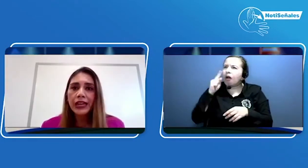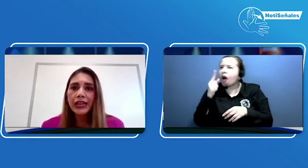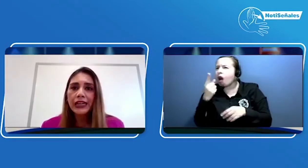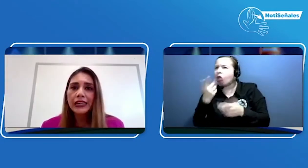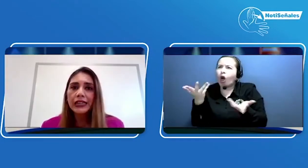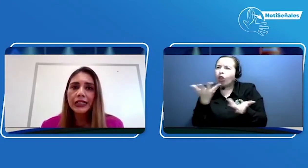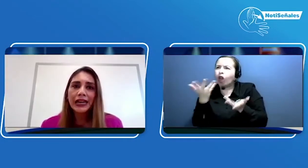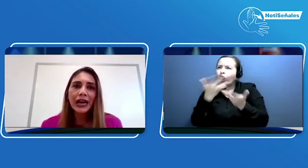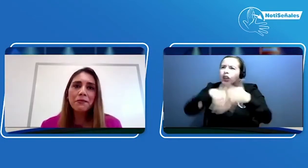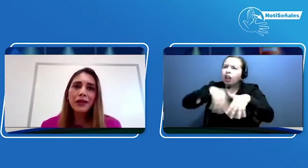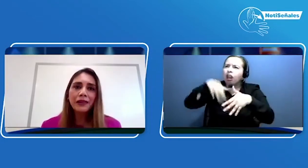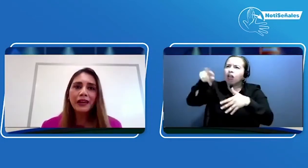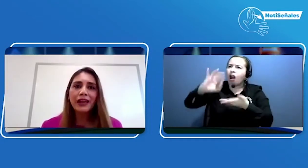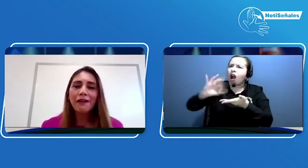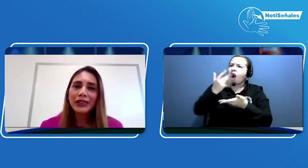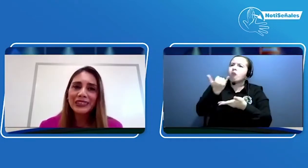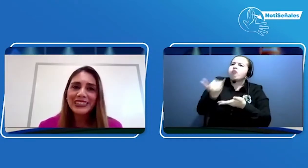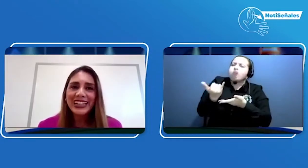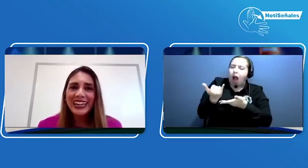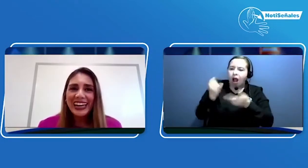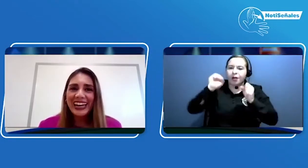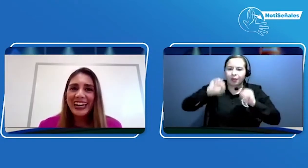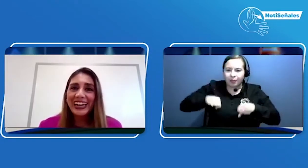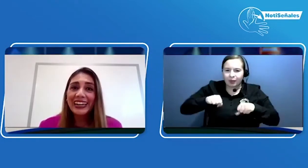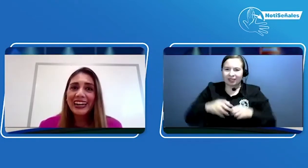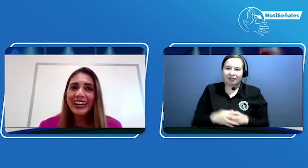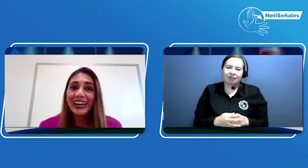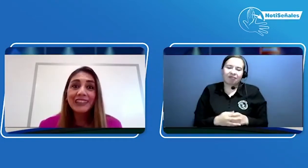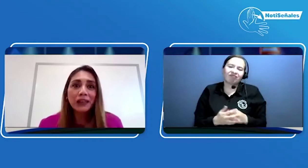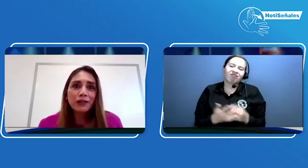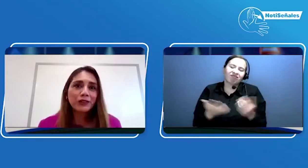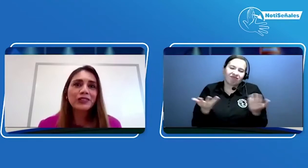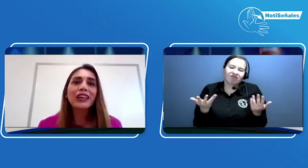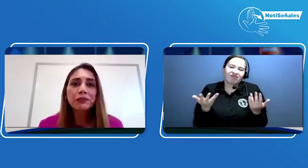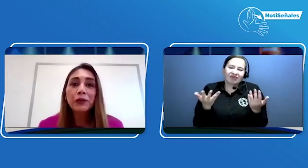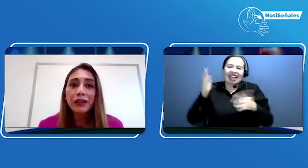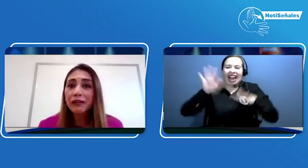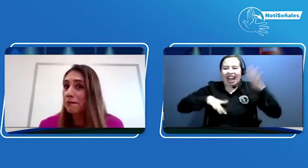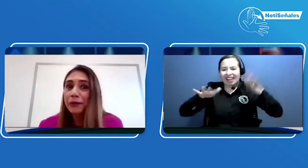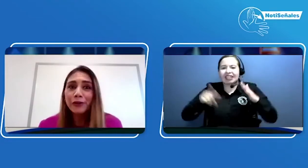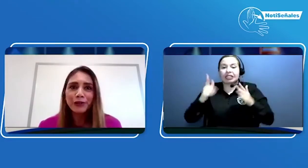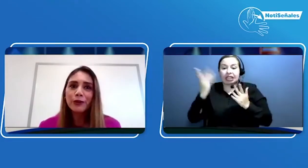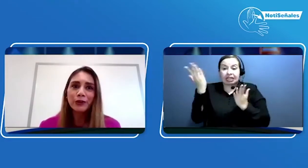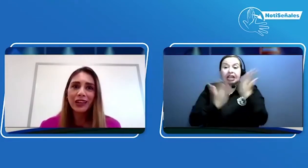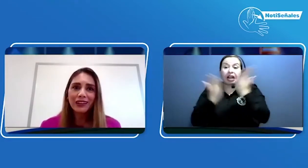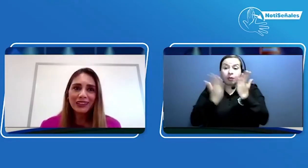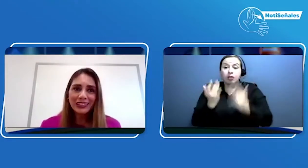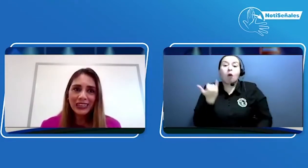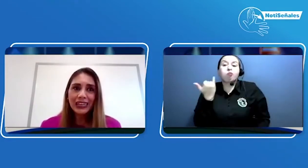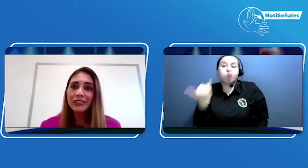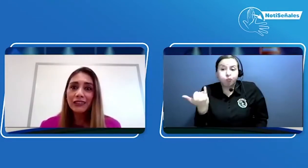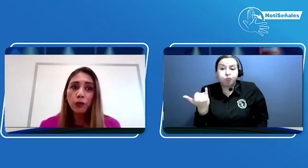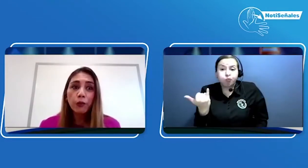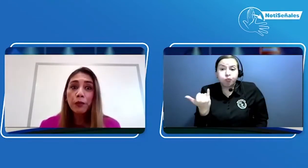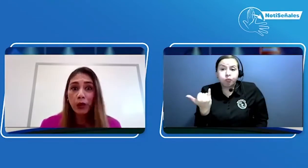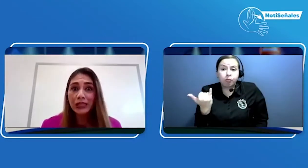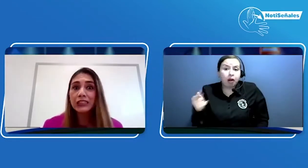porque realmente a veces el servicio está disponible pero no se usa, ¿sí? Es decir, son muy pocas las